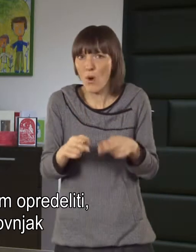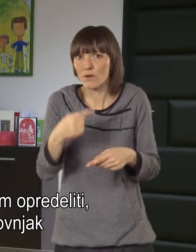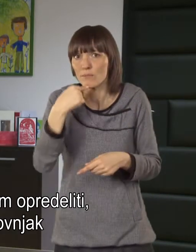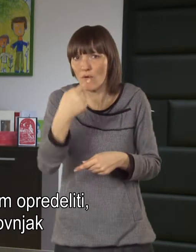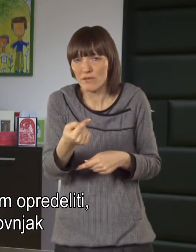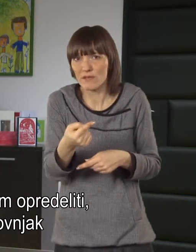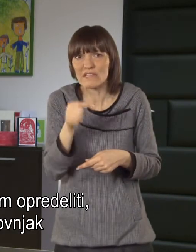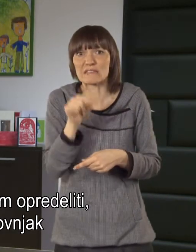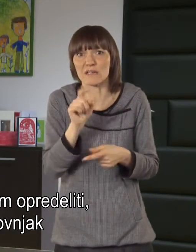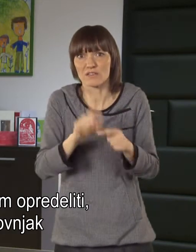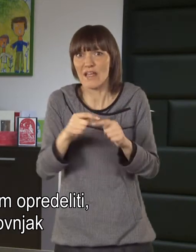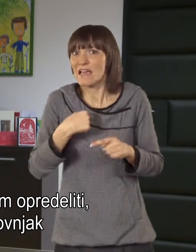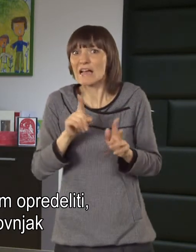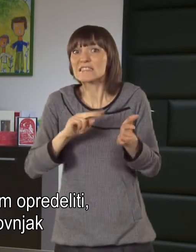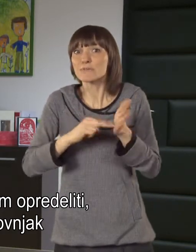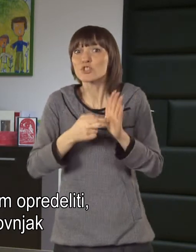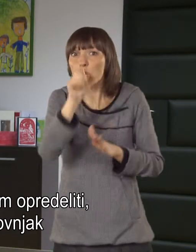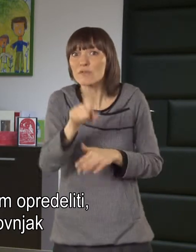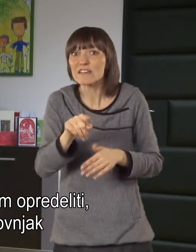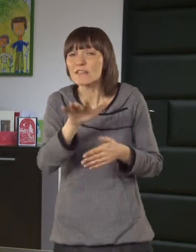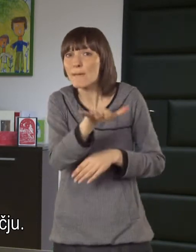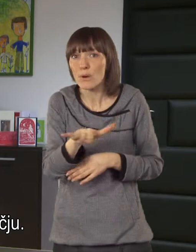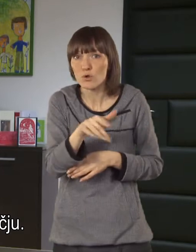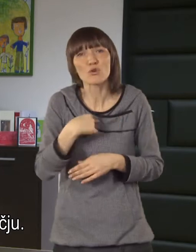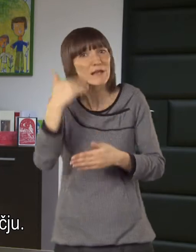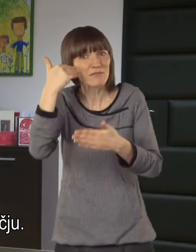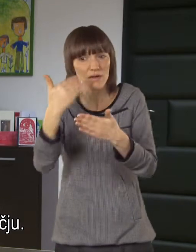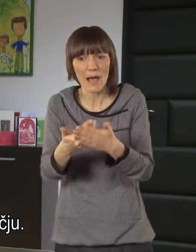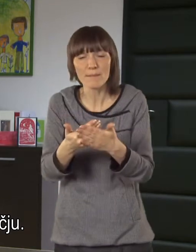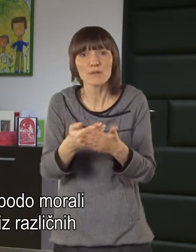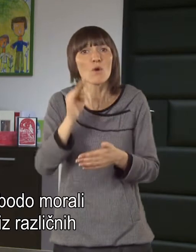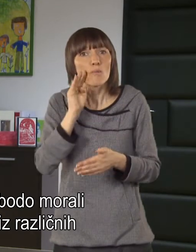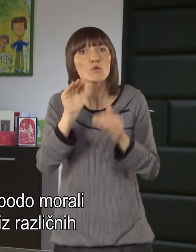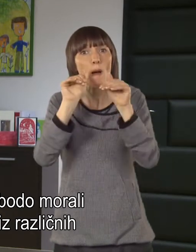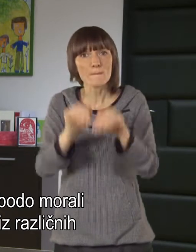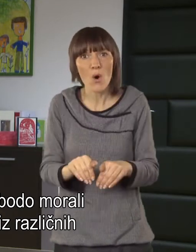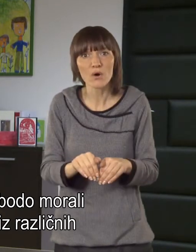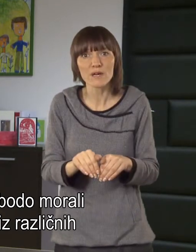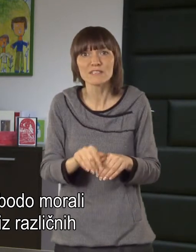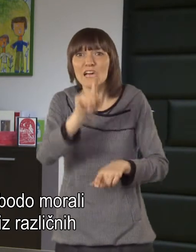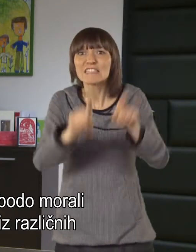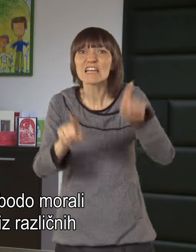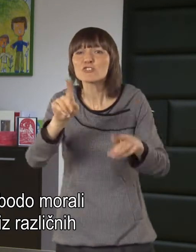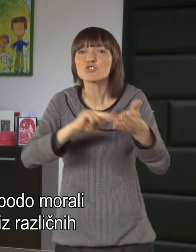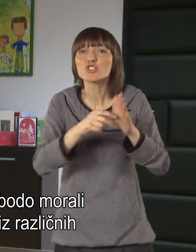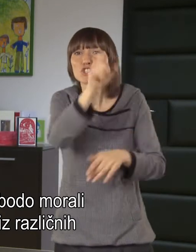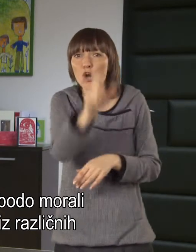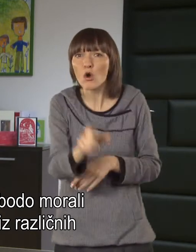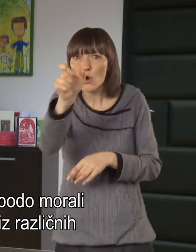definitivno ne moram opredeliti do tega, ker ni se strokovnjak na tem področju. In sem pripričan, da se bodo mogli